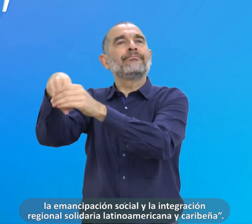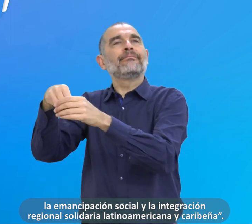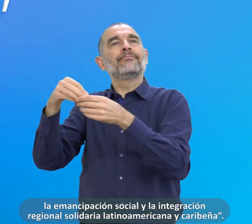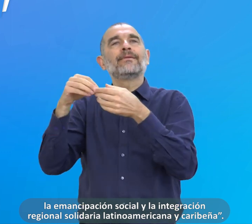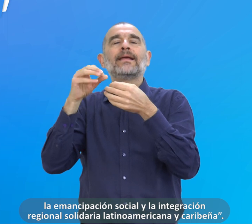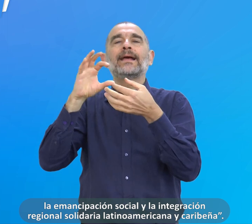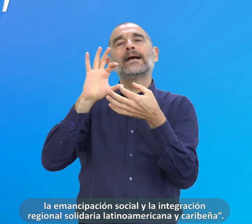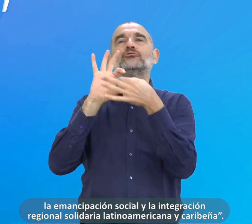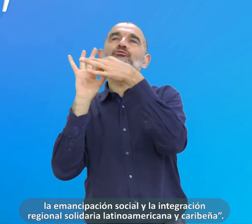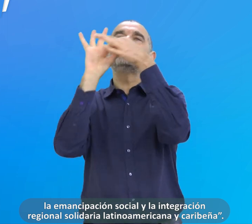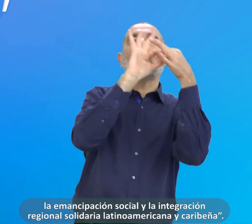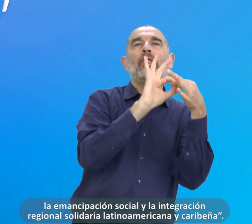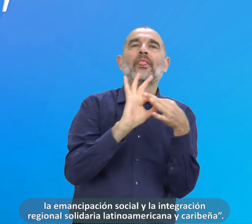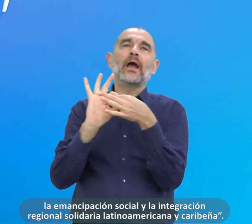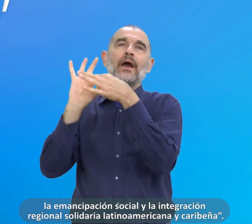solidaria